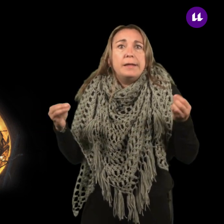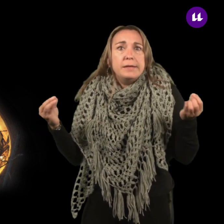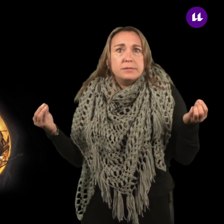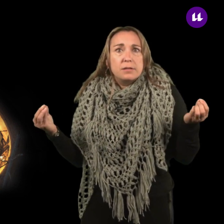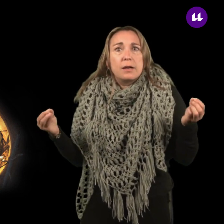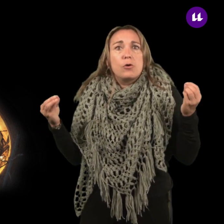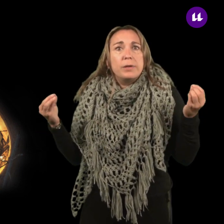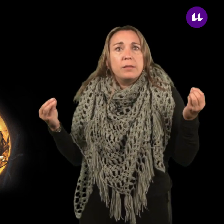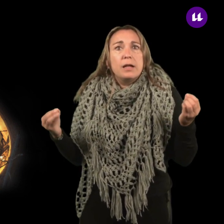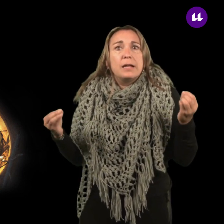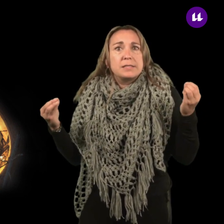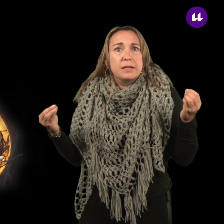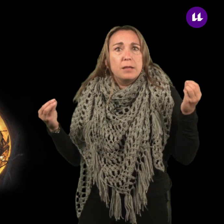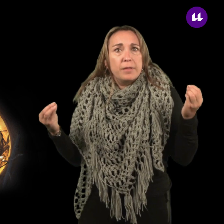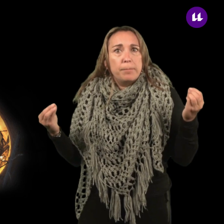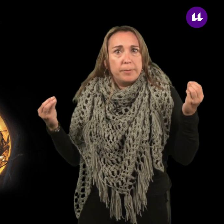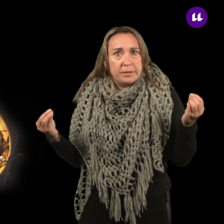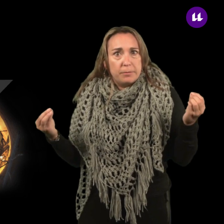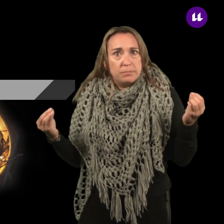el INST recomienda las siguientes medidas preventivas.